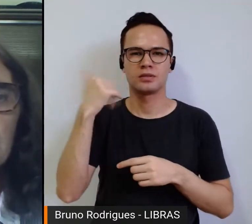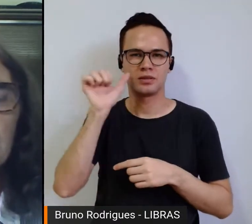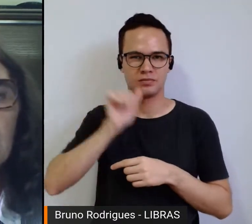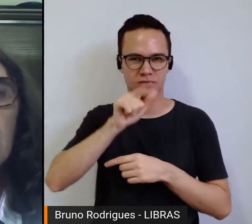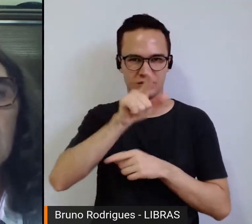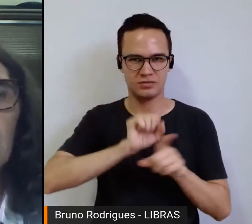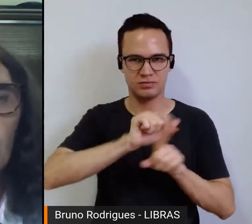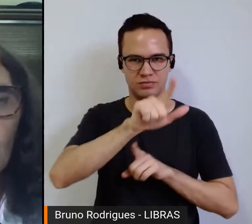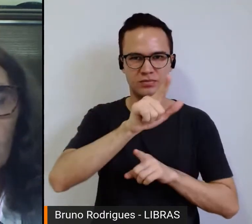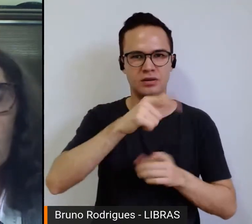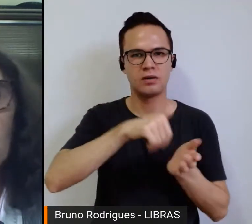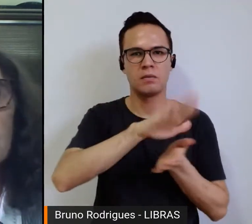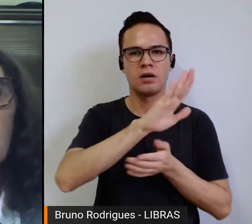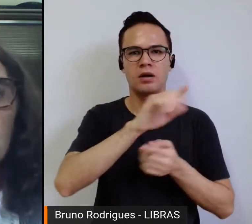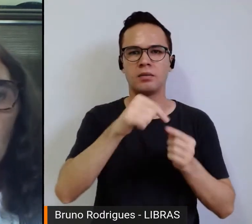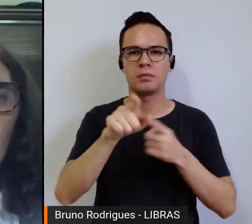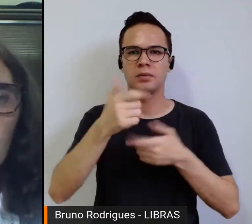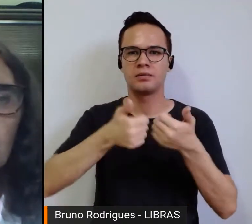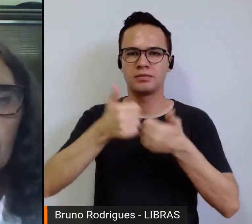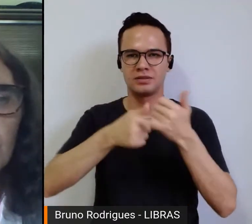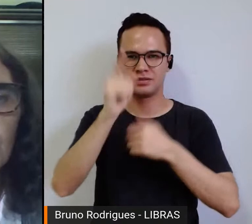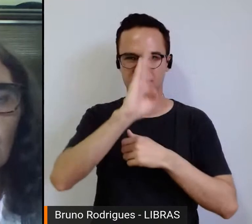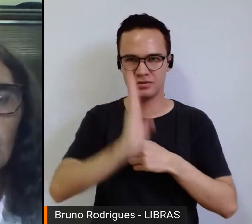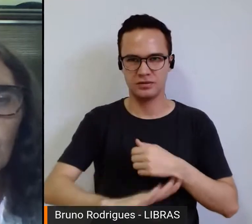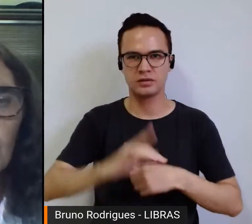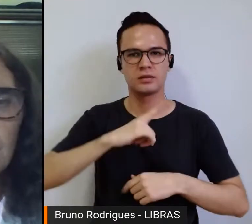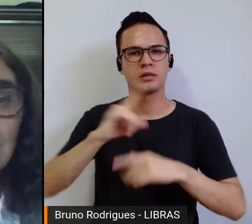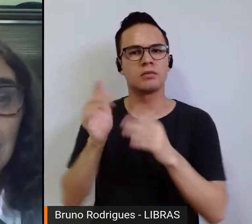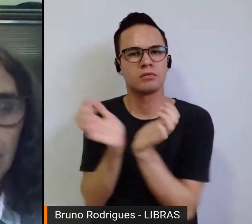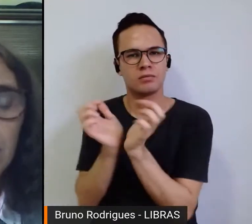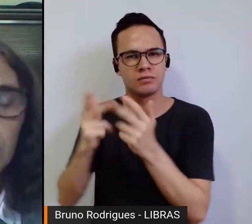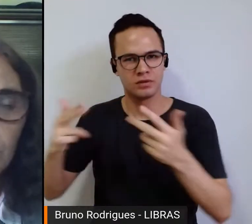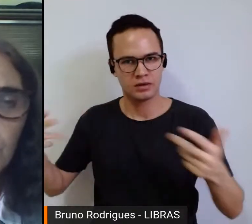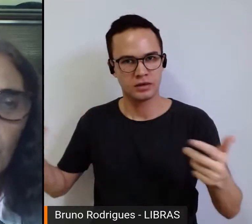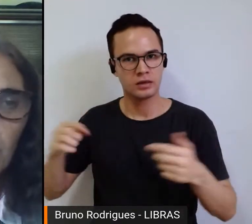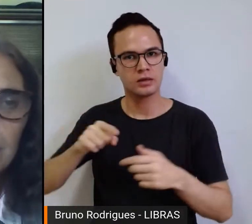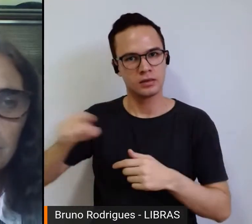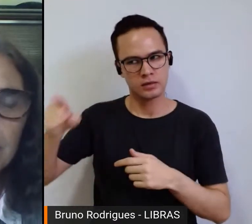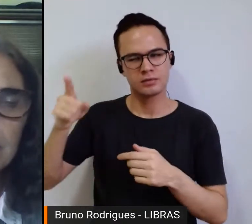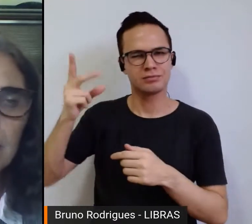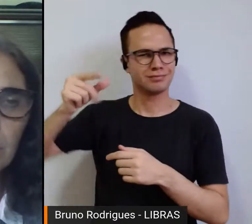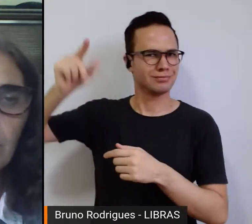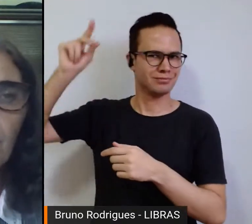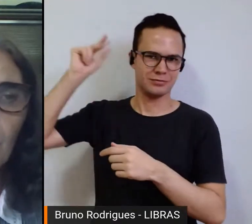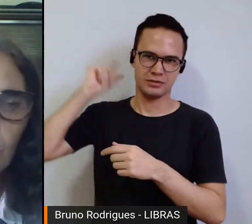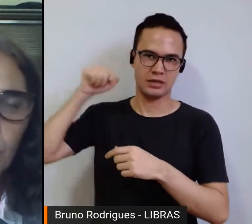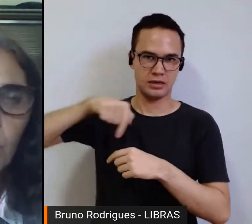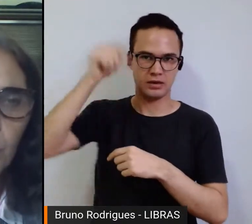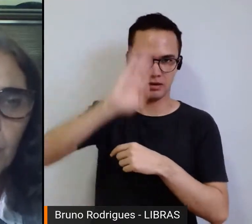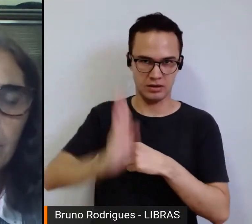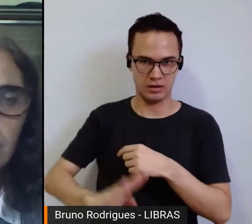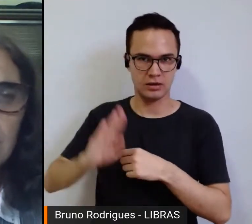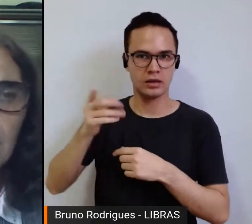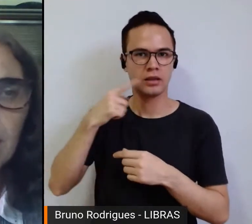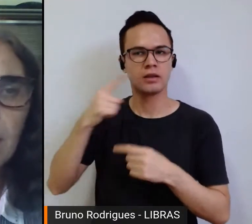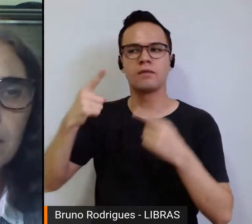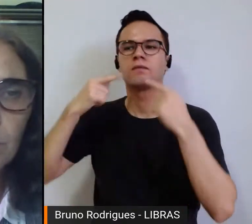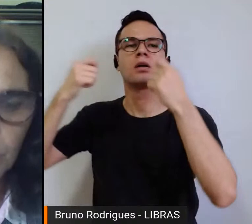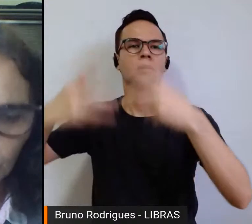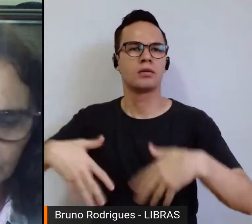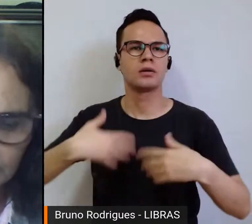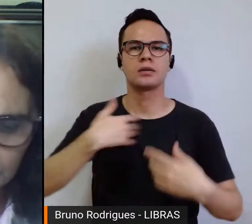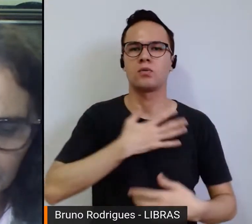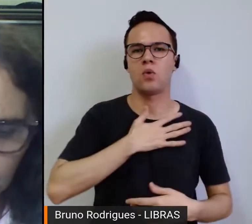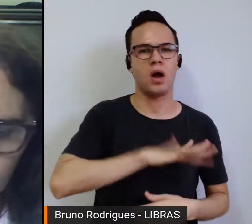Seleção Brasileira e que houve uma série de movimentos de jogadoras lendas do futebol brasileiro que vieram ao público manifestar